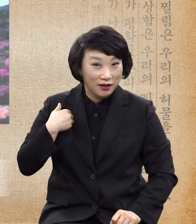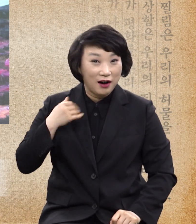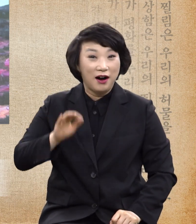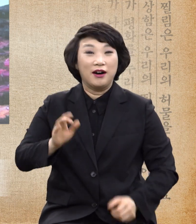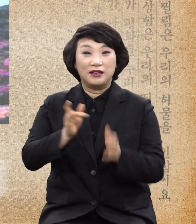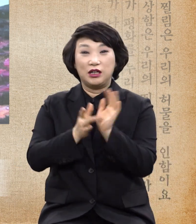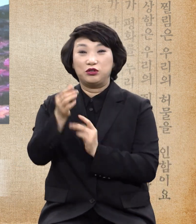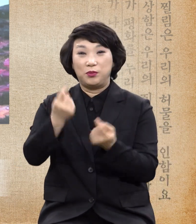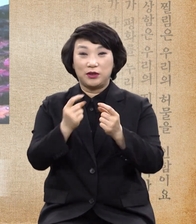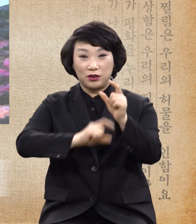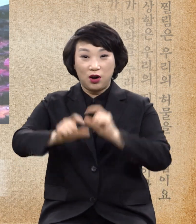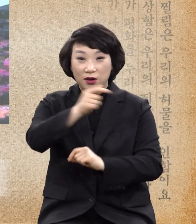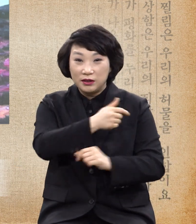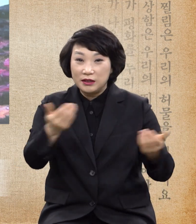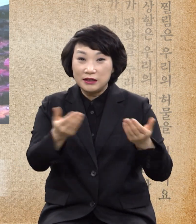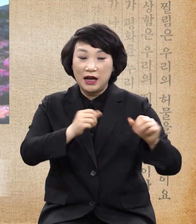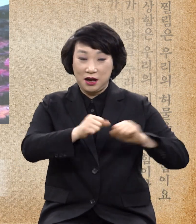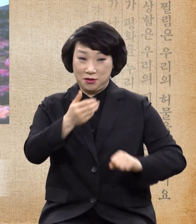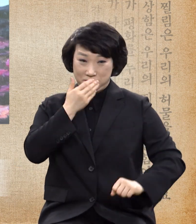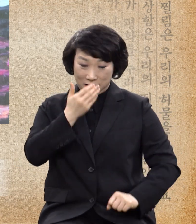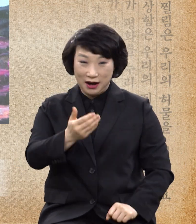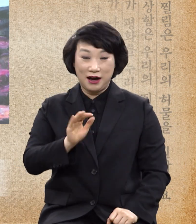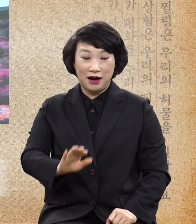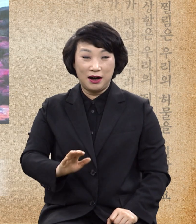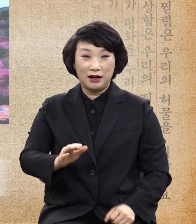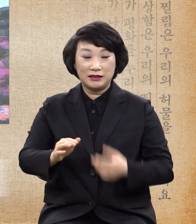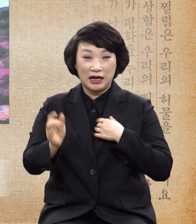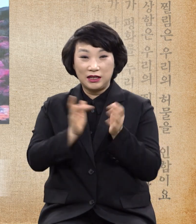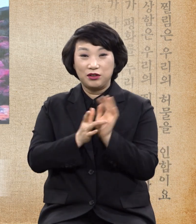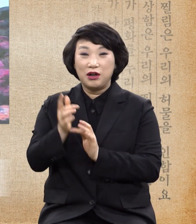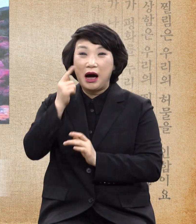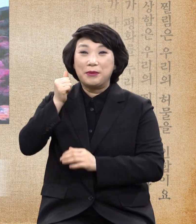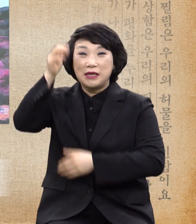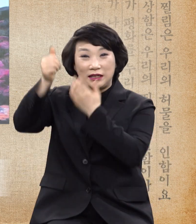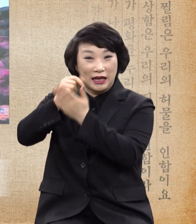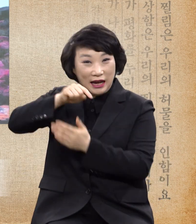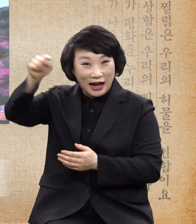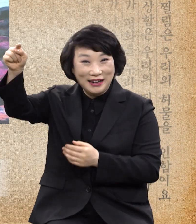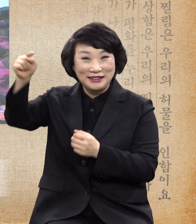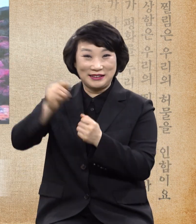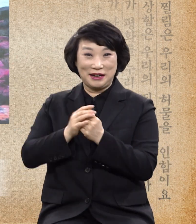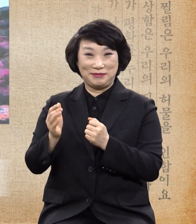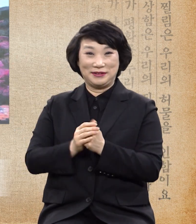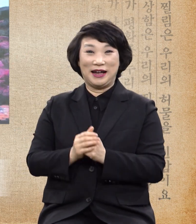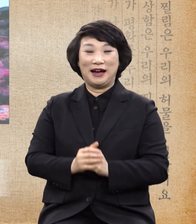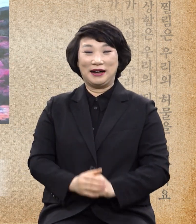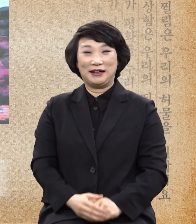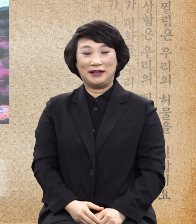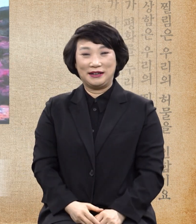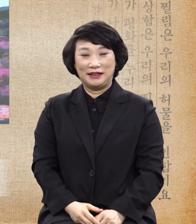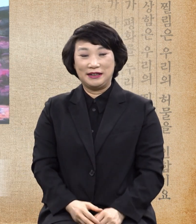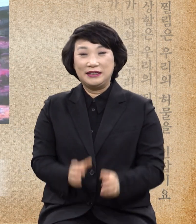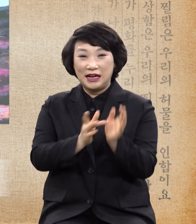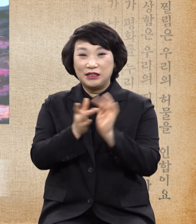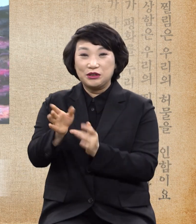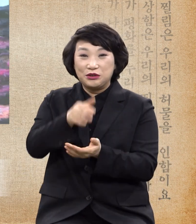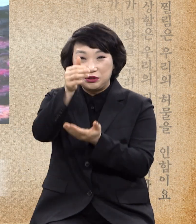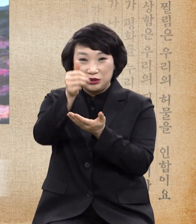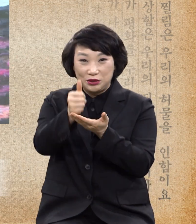더 큰 일을 하리니 나는 아버지께로 가미니라 그래서 예수 그리도는 자신의